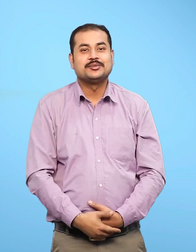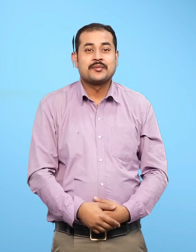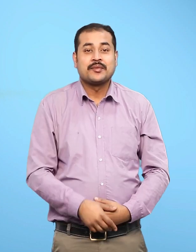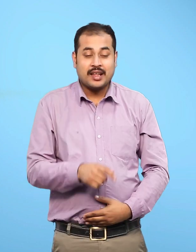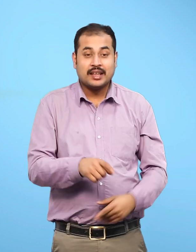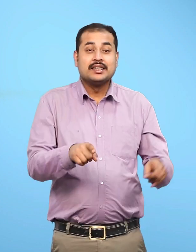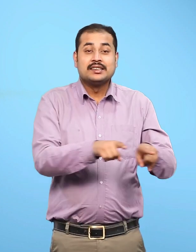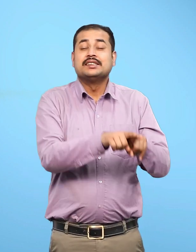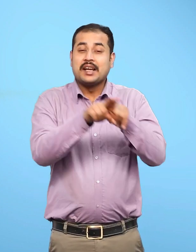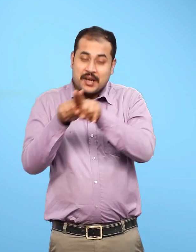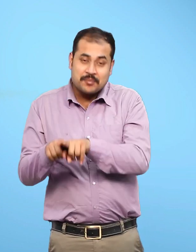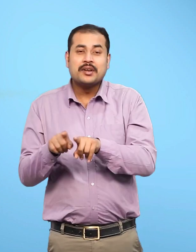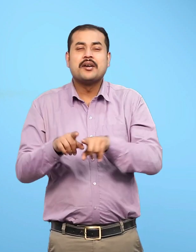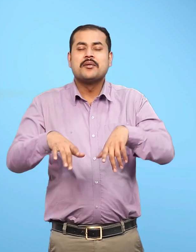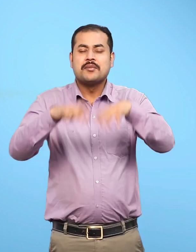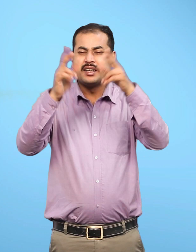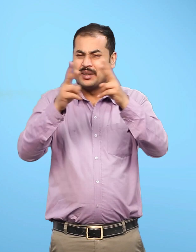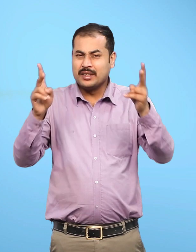इसी तरह दूसरे पेड़ों के साथ करो